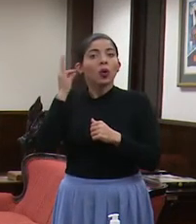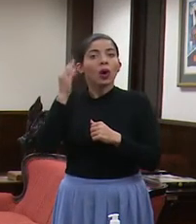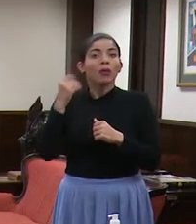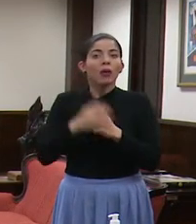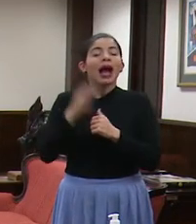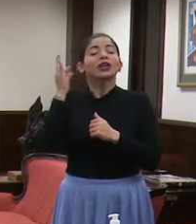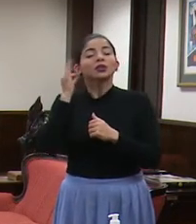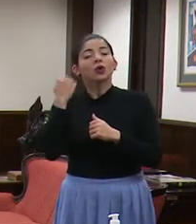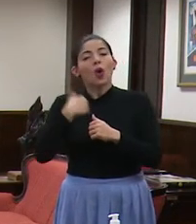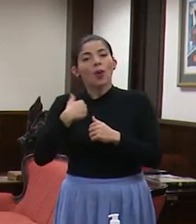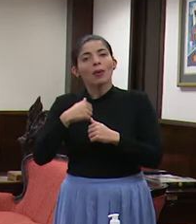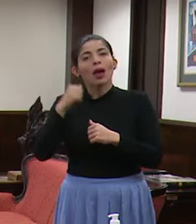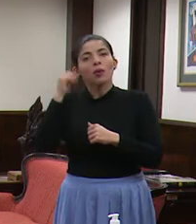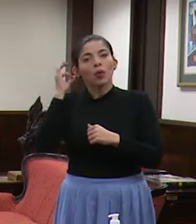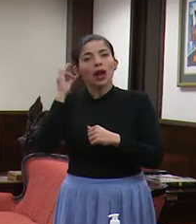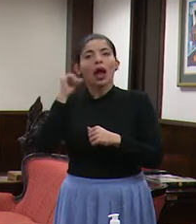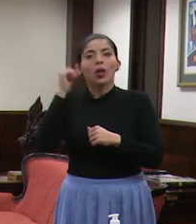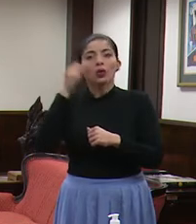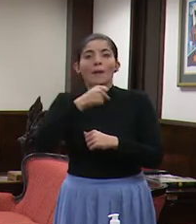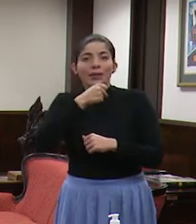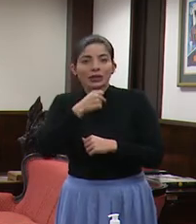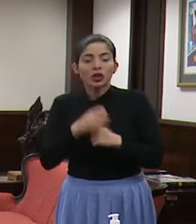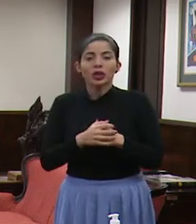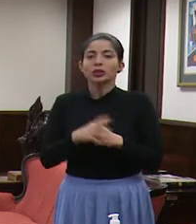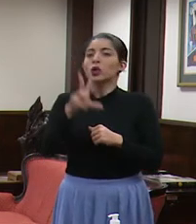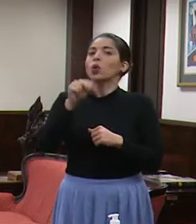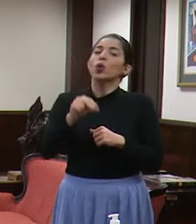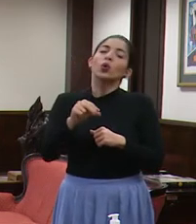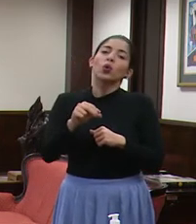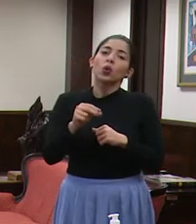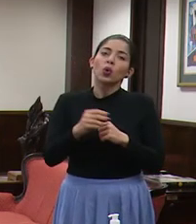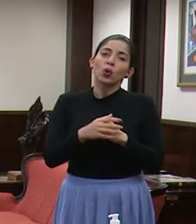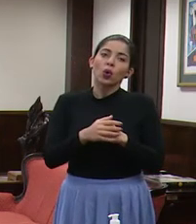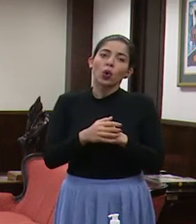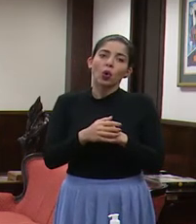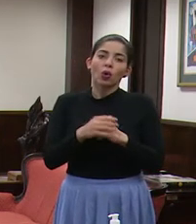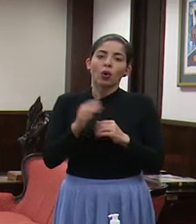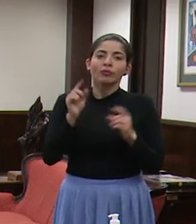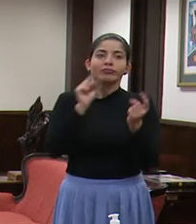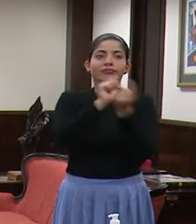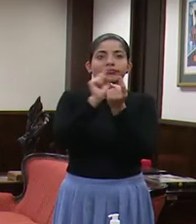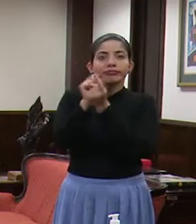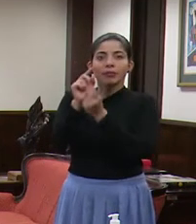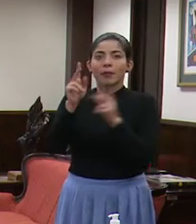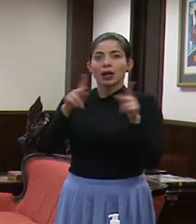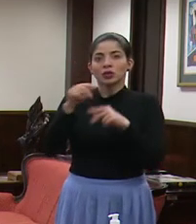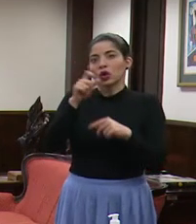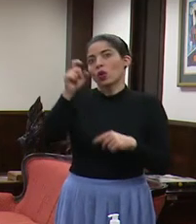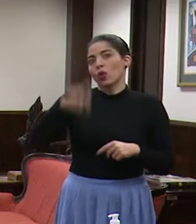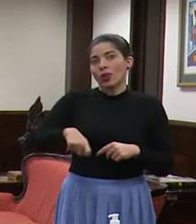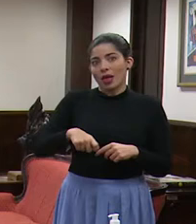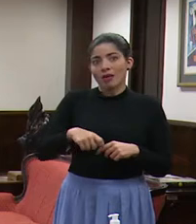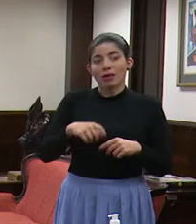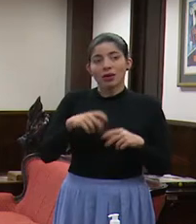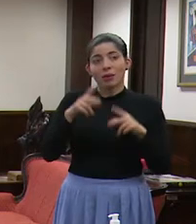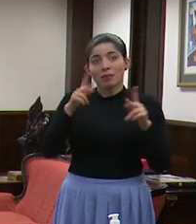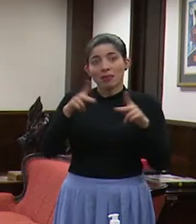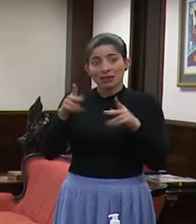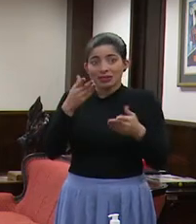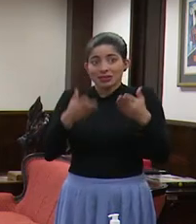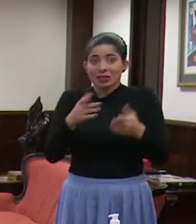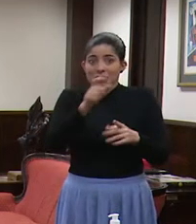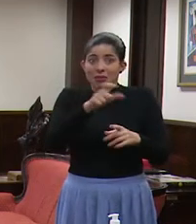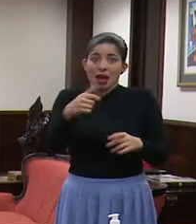perdón, no exponerlos a contactos que no se deben con otras personas que puedan estar